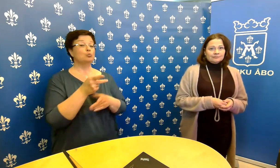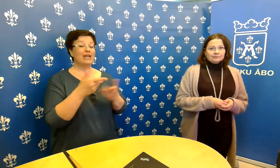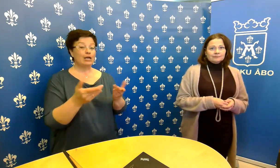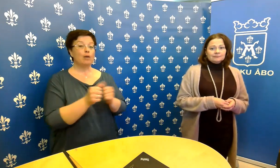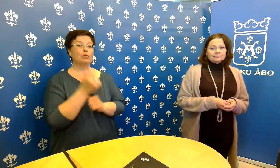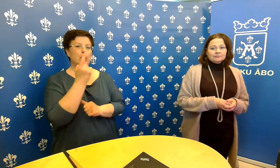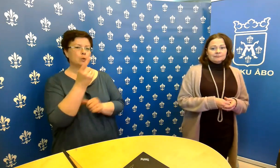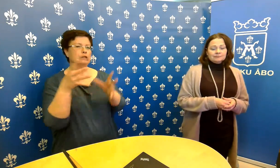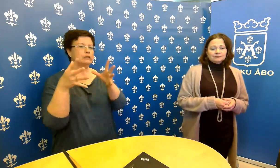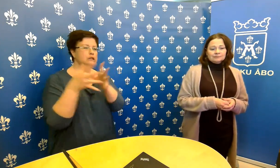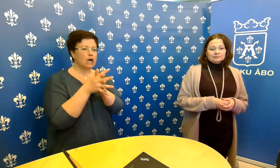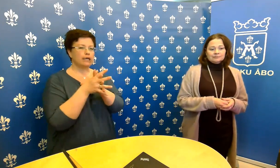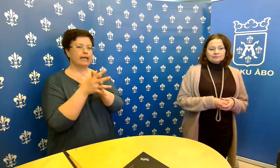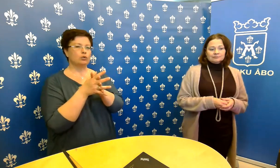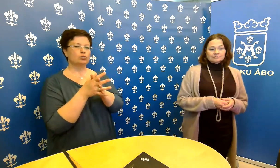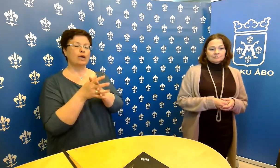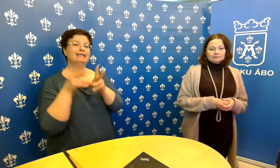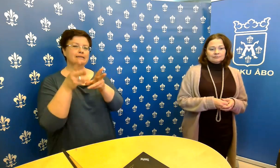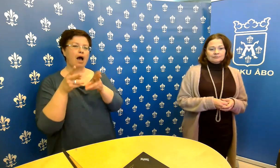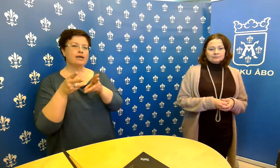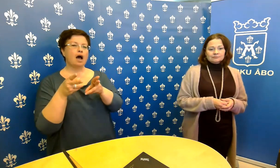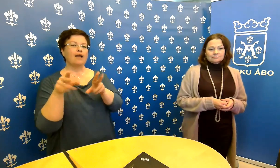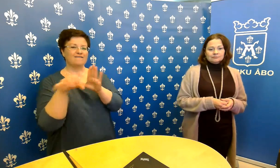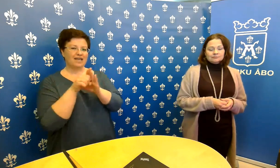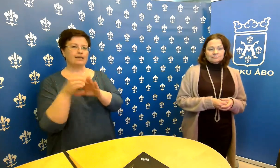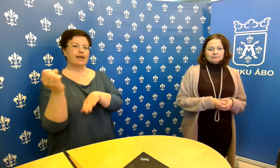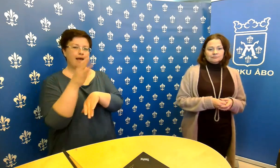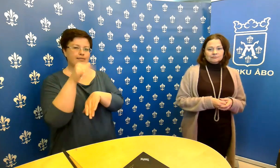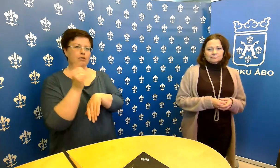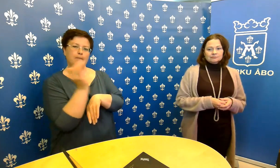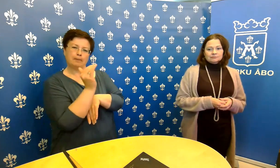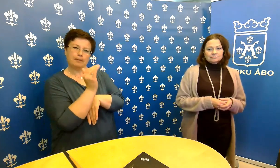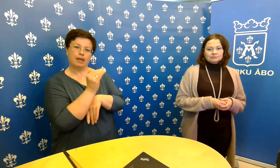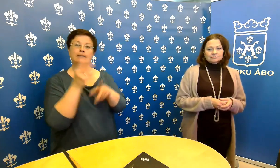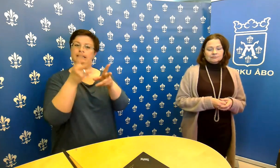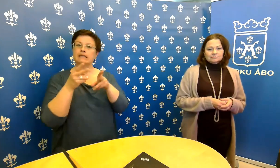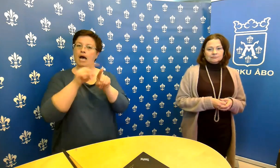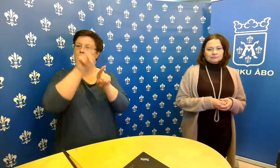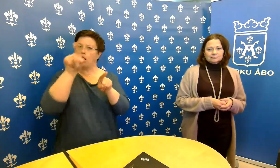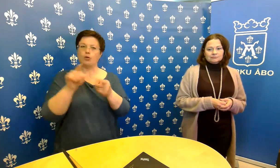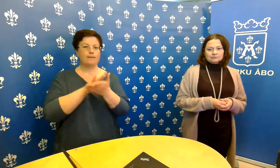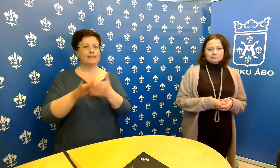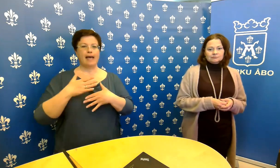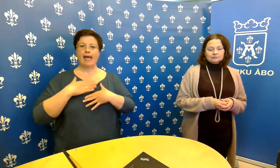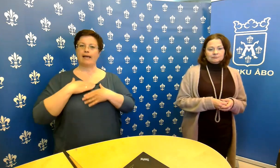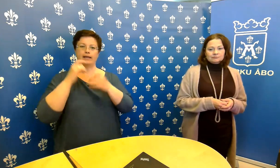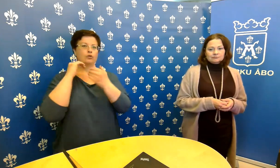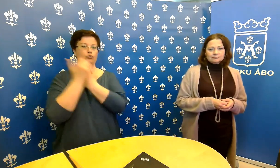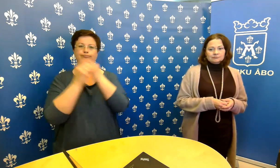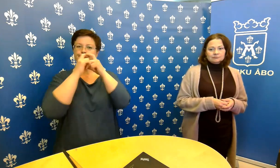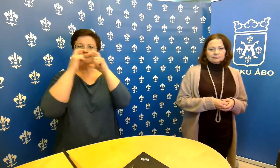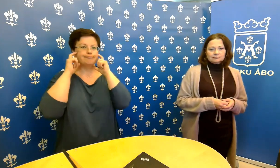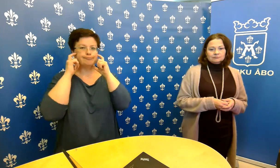tarkennus vielä sairaalasta on tullut viesti, että sairaaloissa ei käytetä mitään hengityssuojaimia potilastyössä niin sanottujen